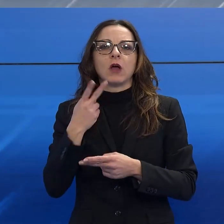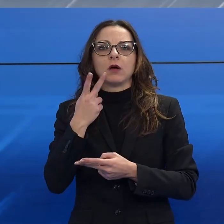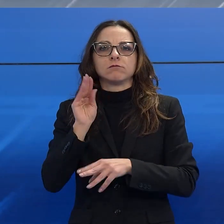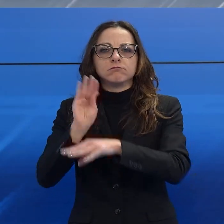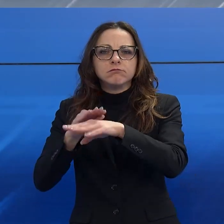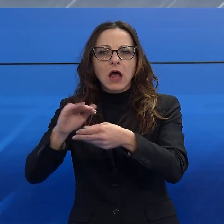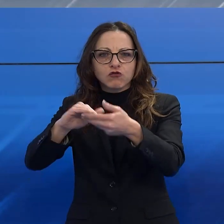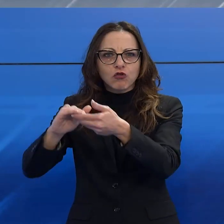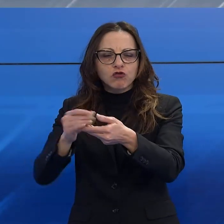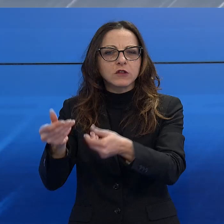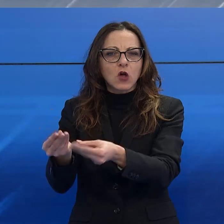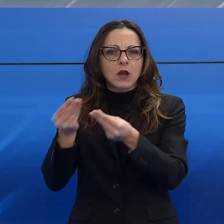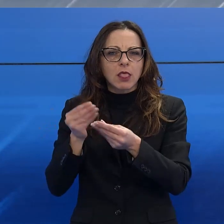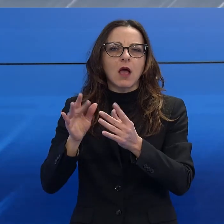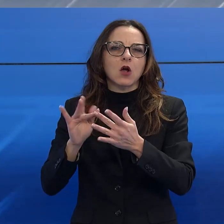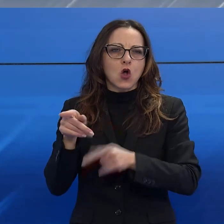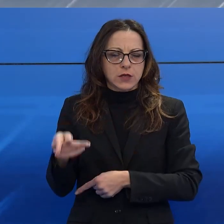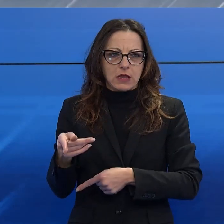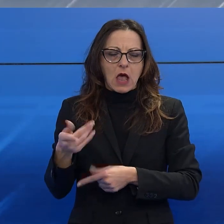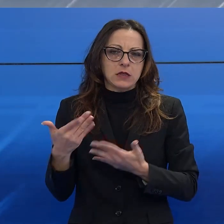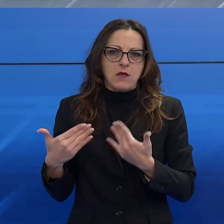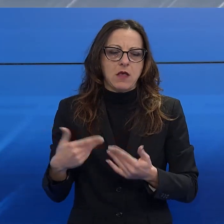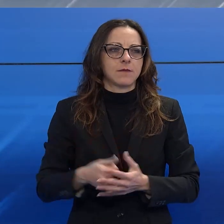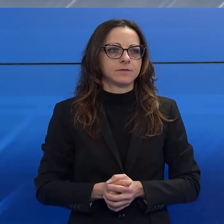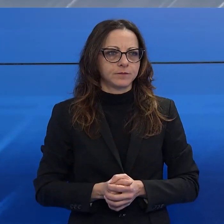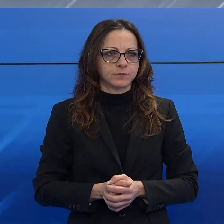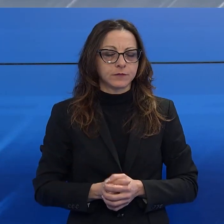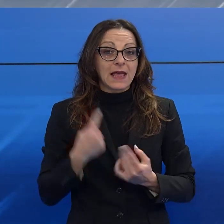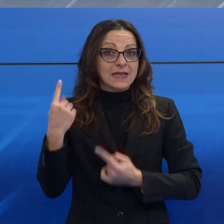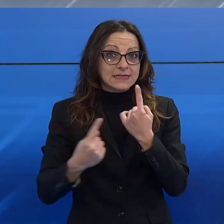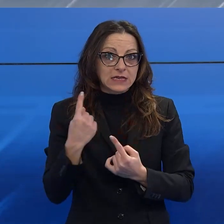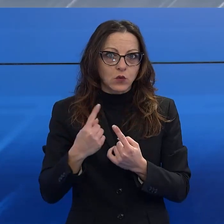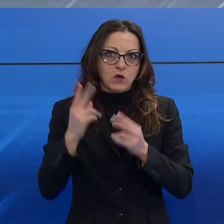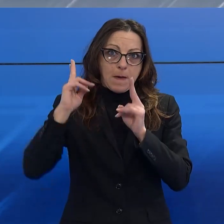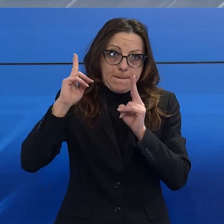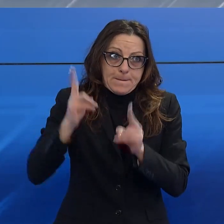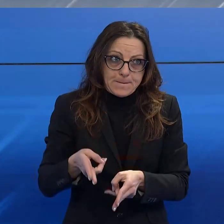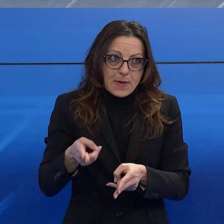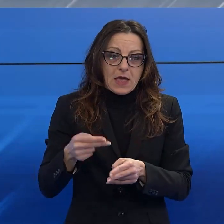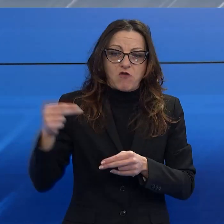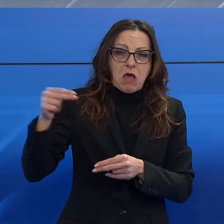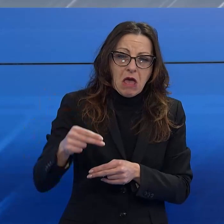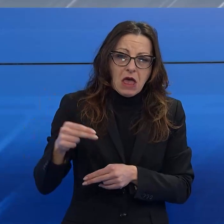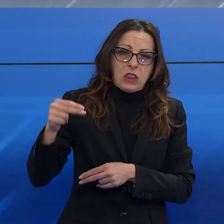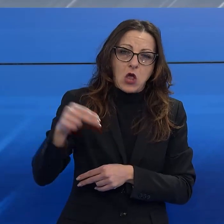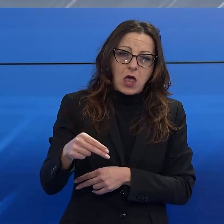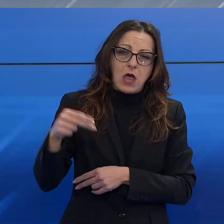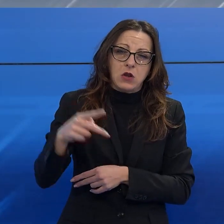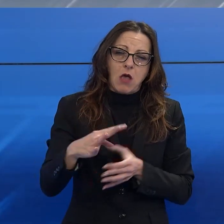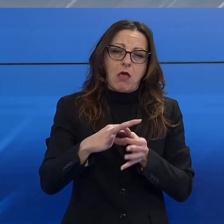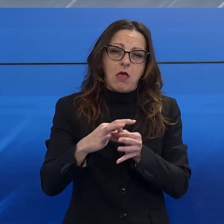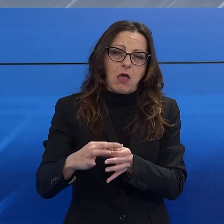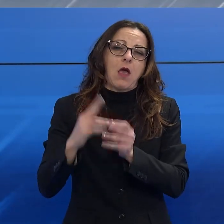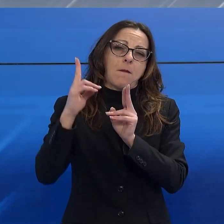affinché gli passino dei contatti al più presto possibile. Diciamo che è un fenomeno che si sta cuendo, cioè anno dopo anno la carenza di personale è sempre